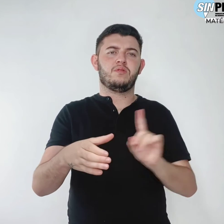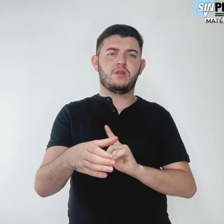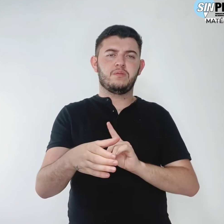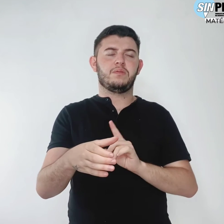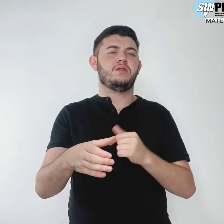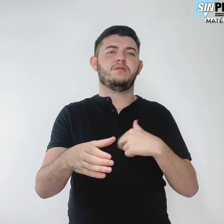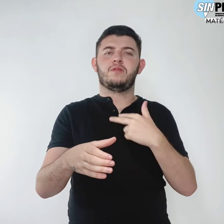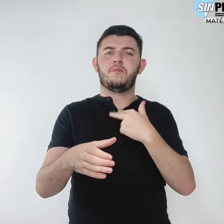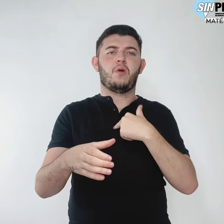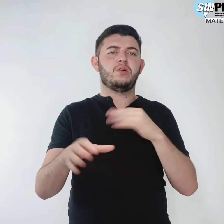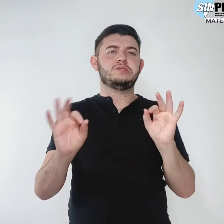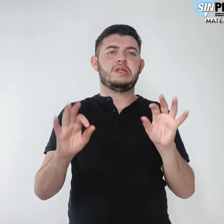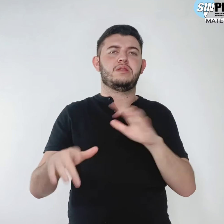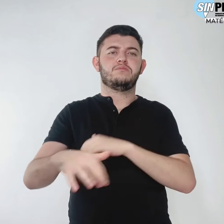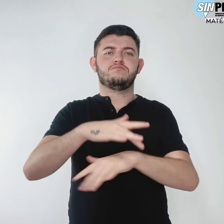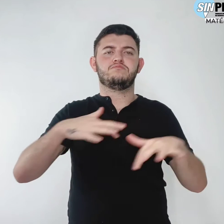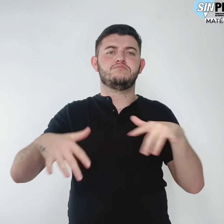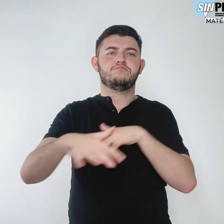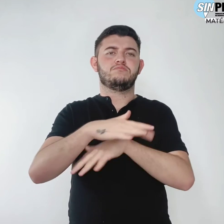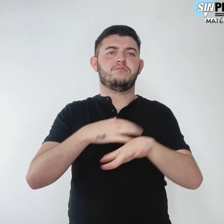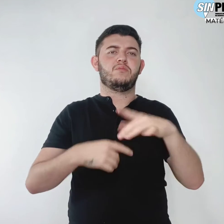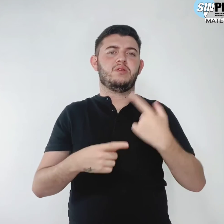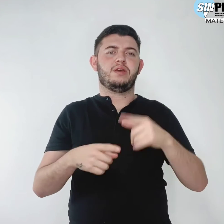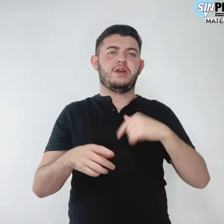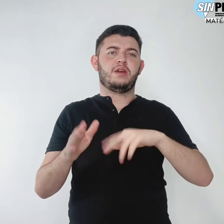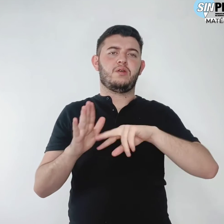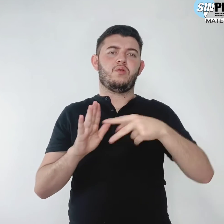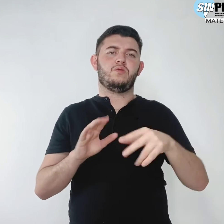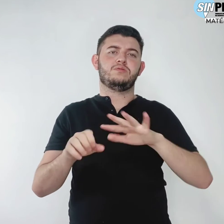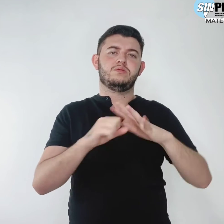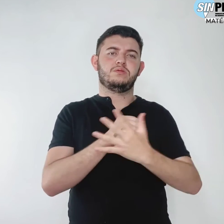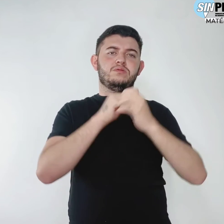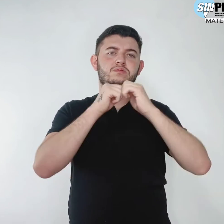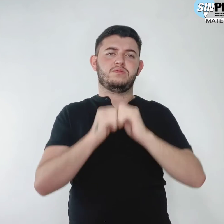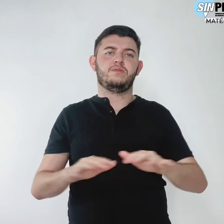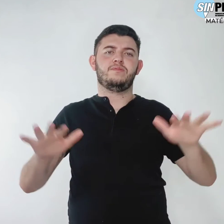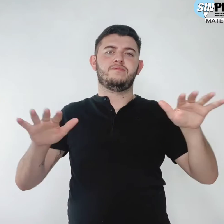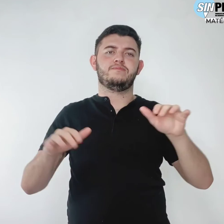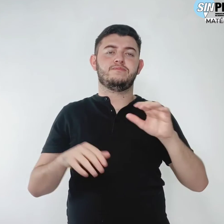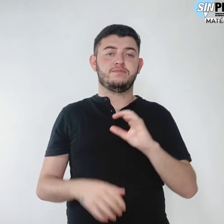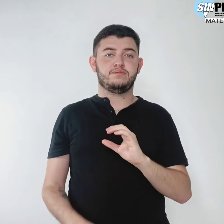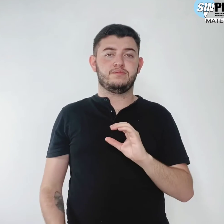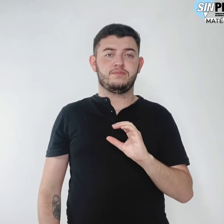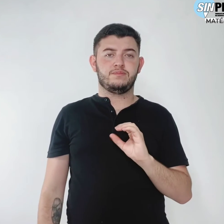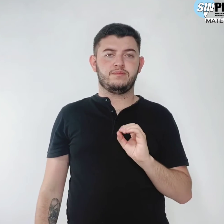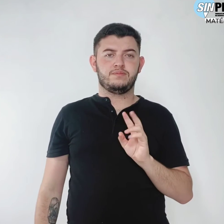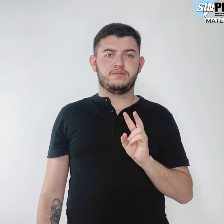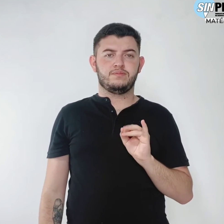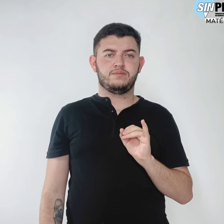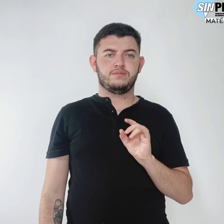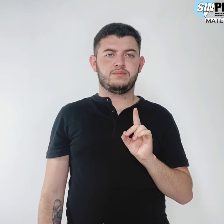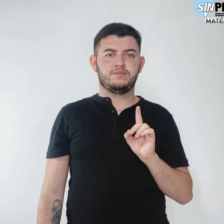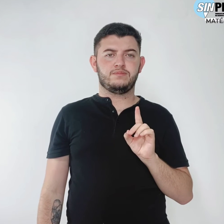isolamento social decorrentes da pandemia do novo coronavírus, COVID-19.